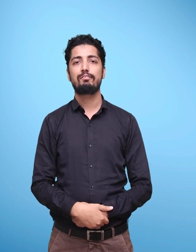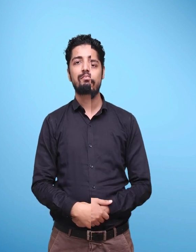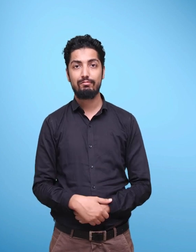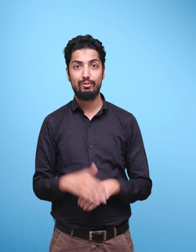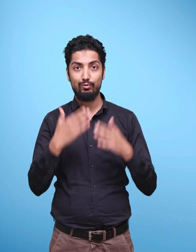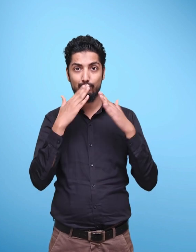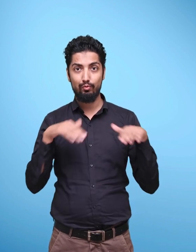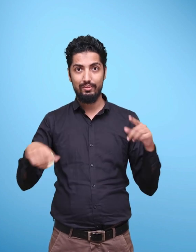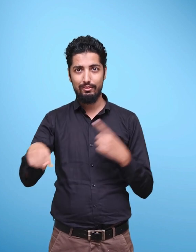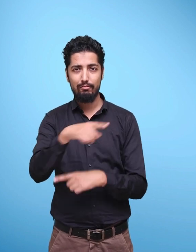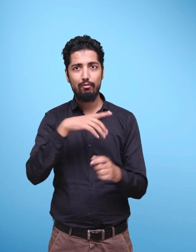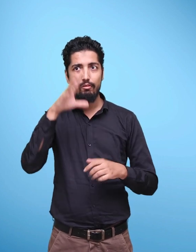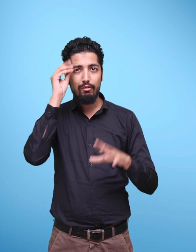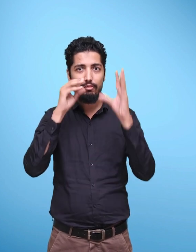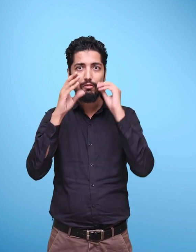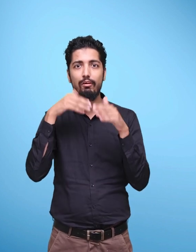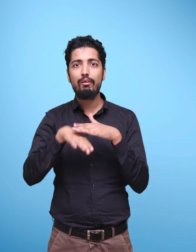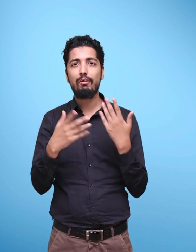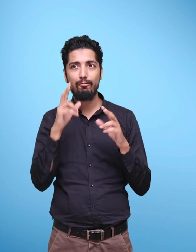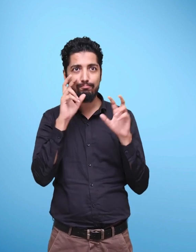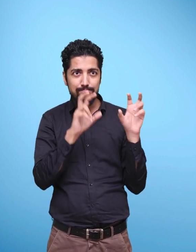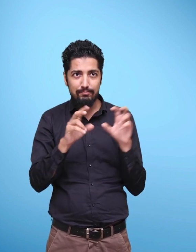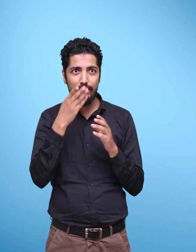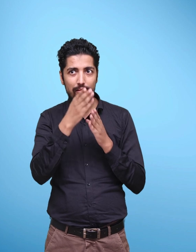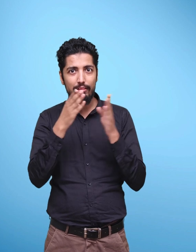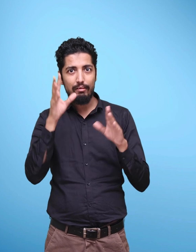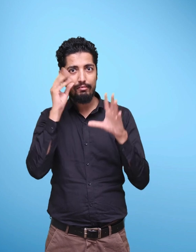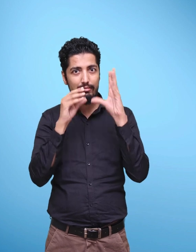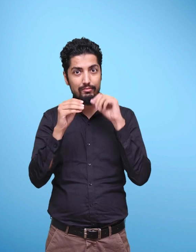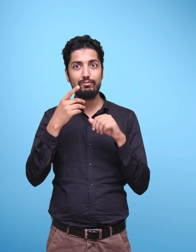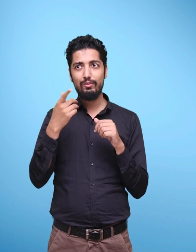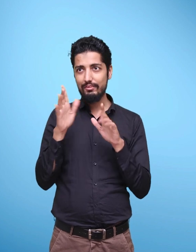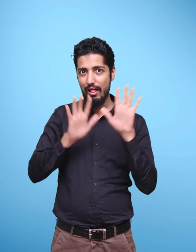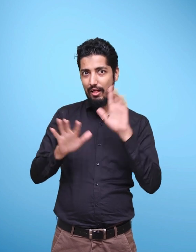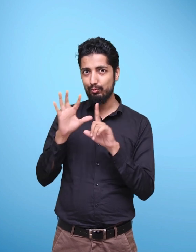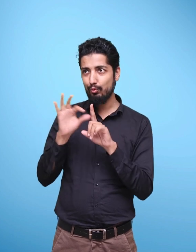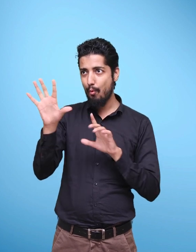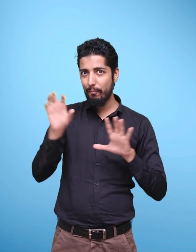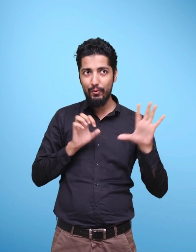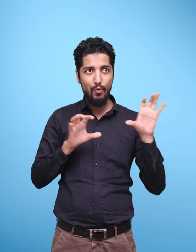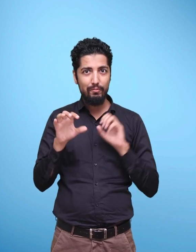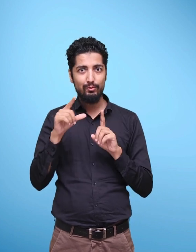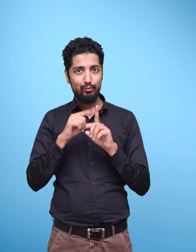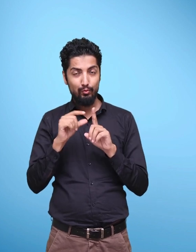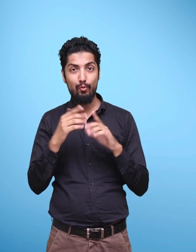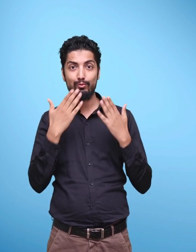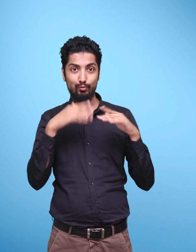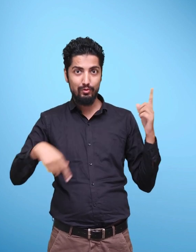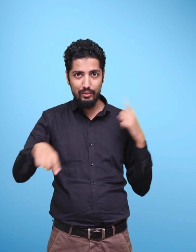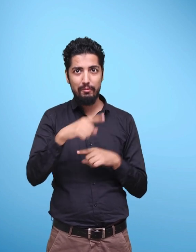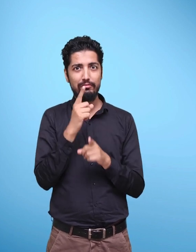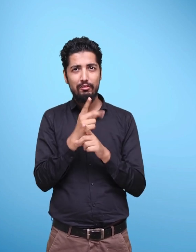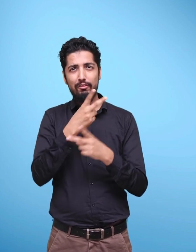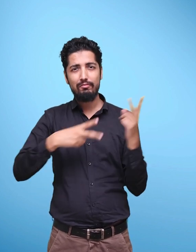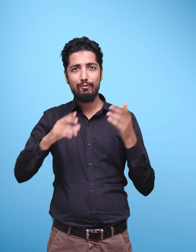Children learn through observation, imitation and collaboration. They also learn through